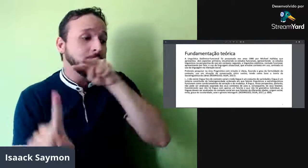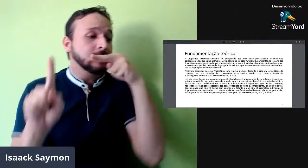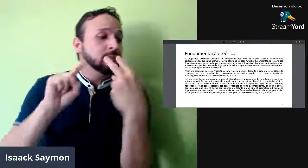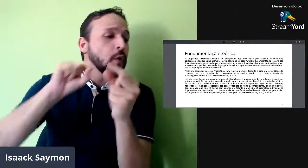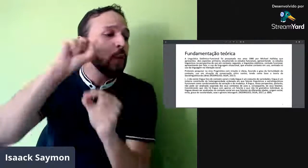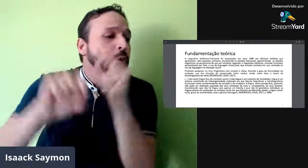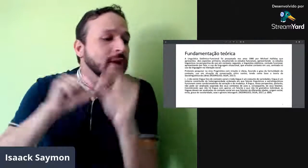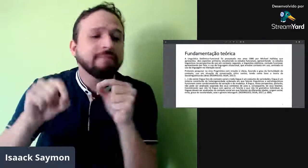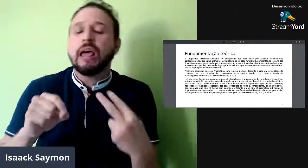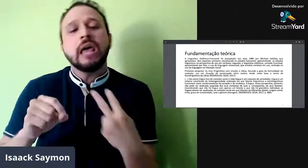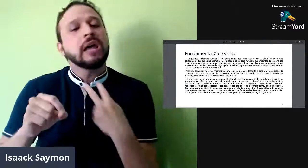extralinguísticos,